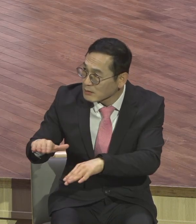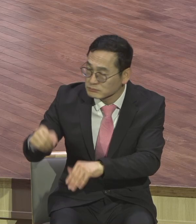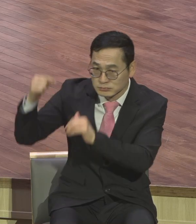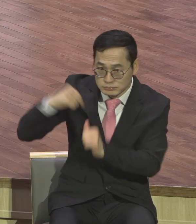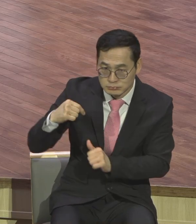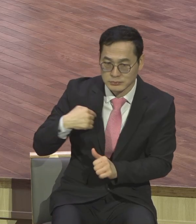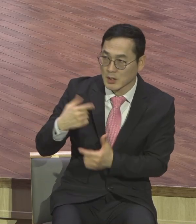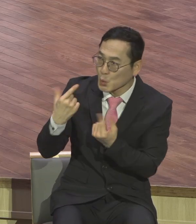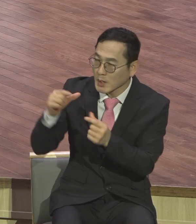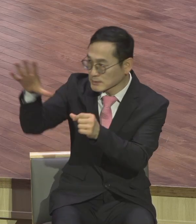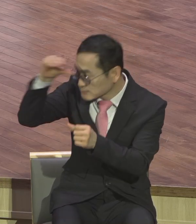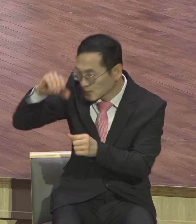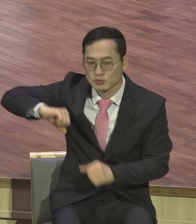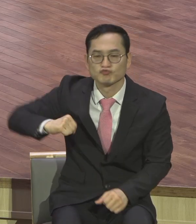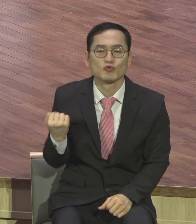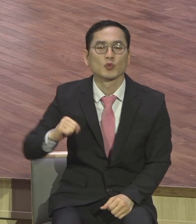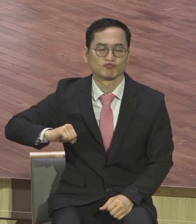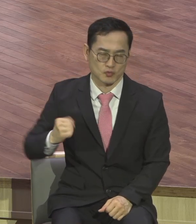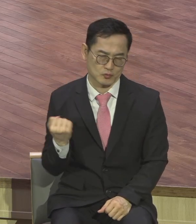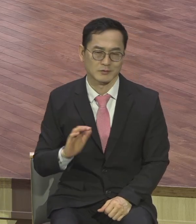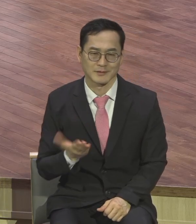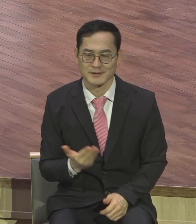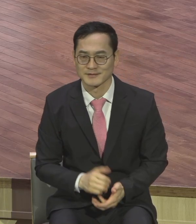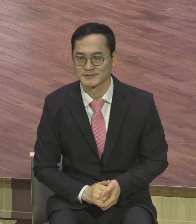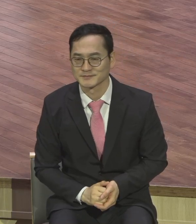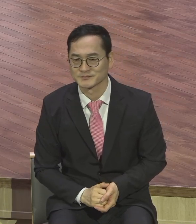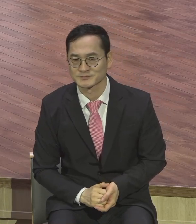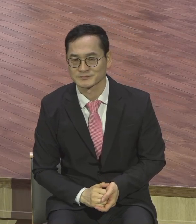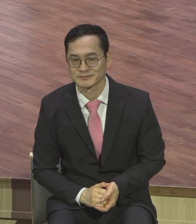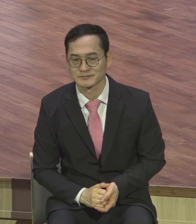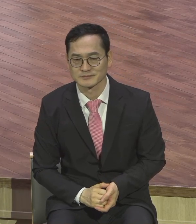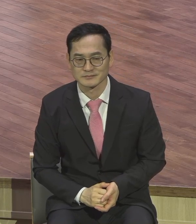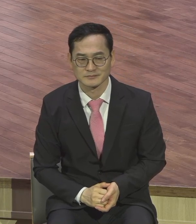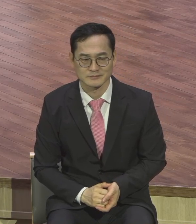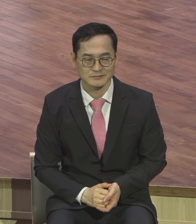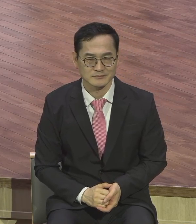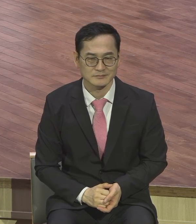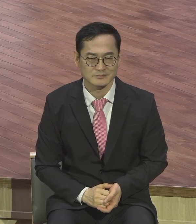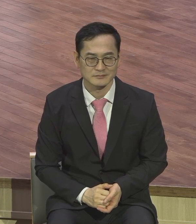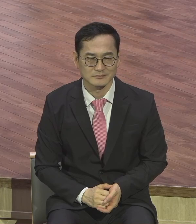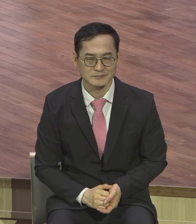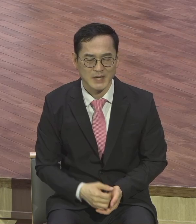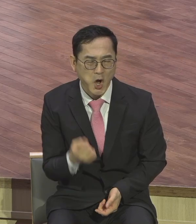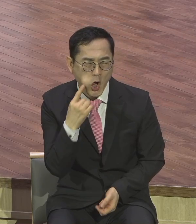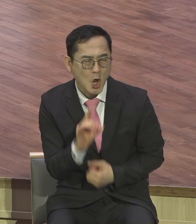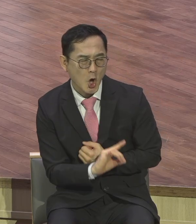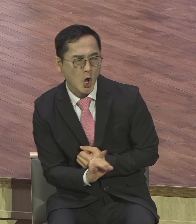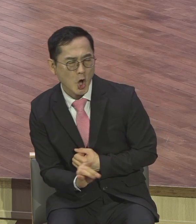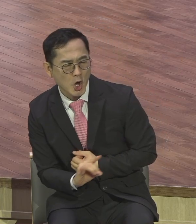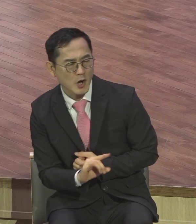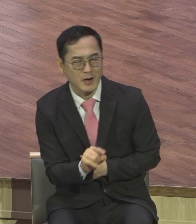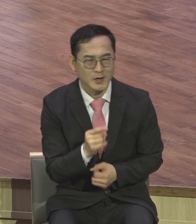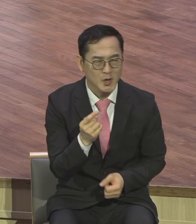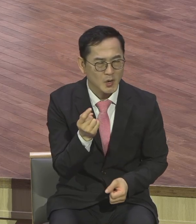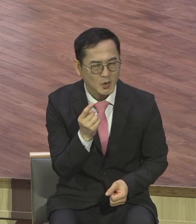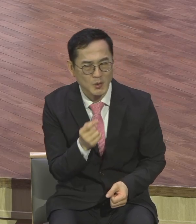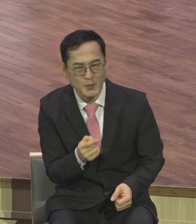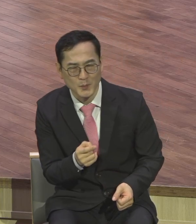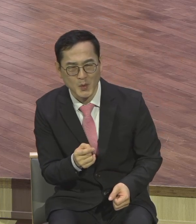맨날 돌만 밝히고 맨날 돈만 빌려달라 그러고 맨날 거짓말하고 이거 안씩 누구 말을 듣습니다 다 아는데